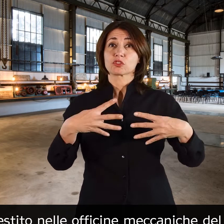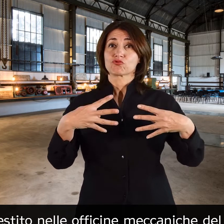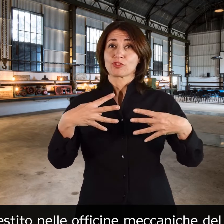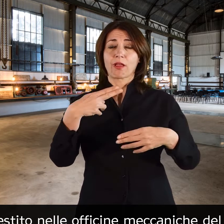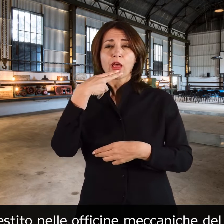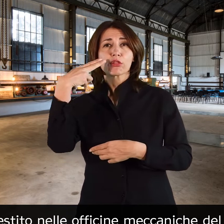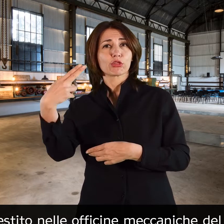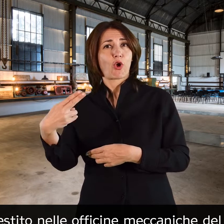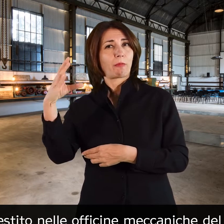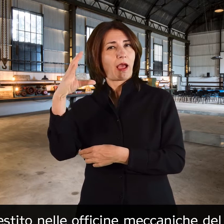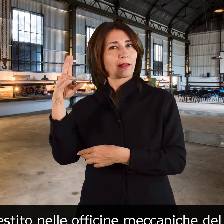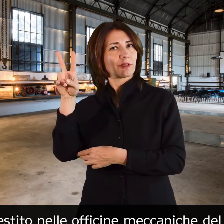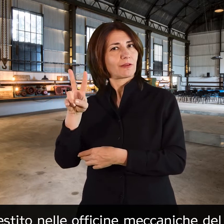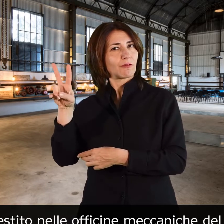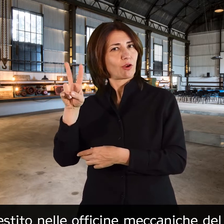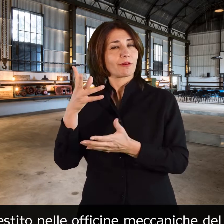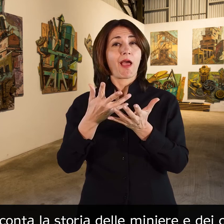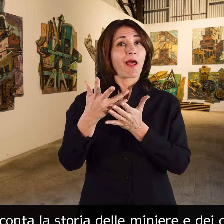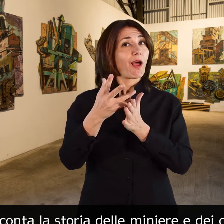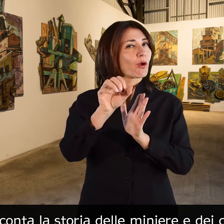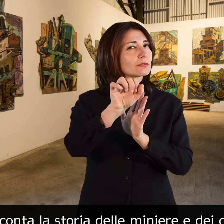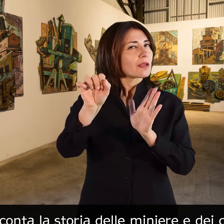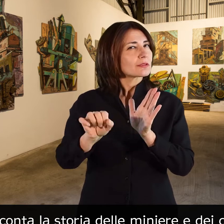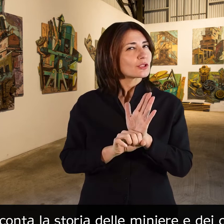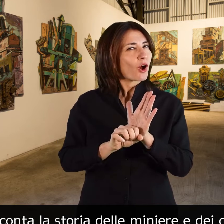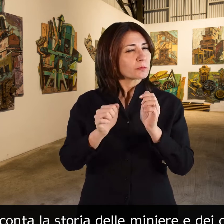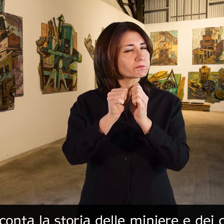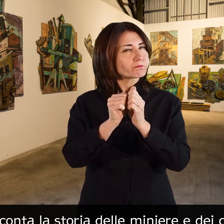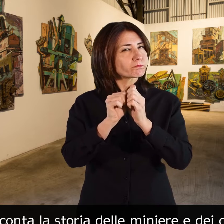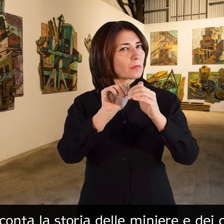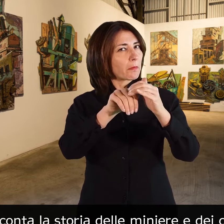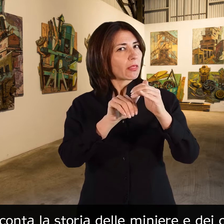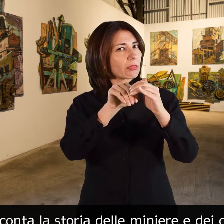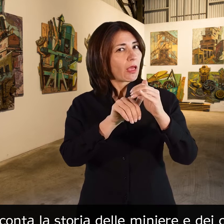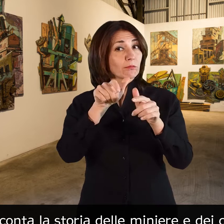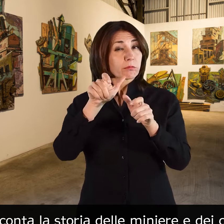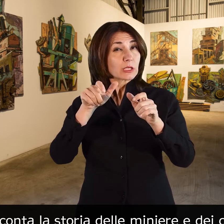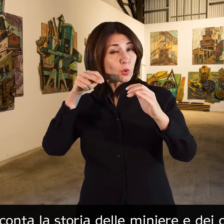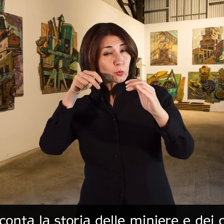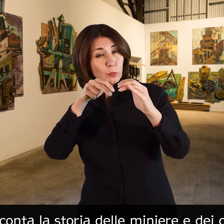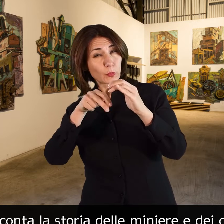vallone e racconta la storia delle miniere e dei cavatori